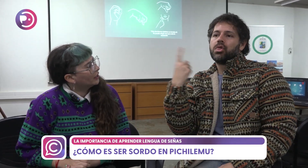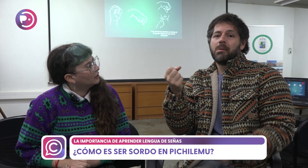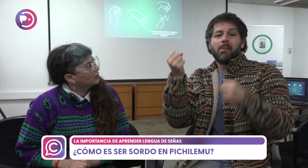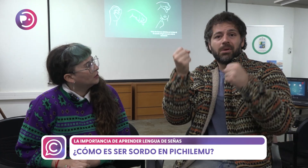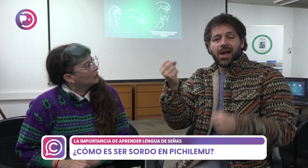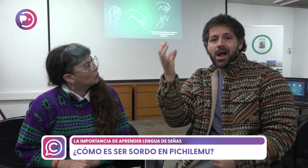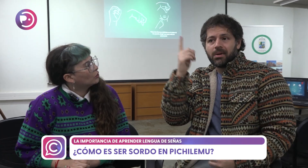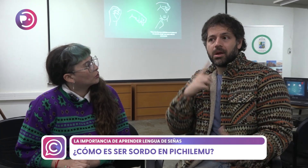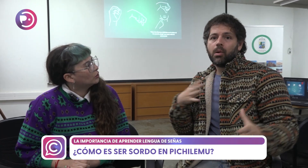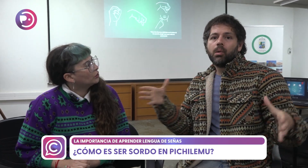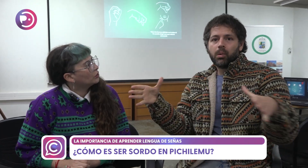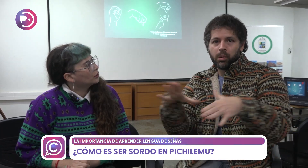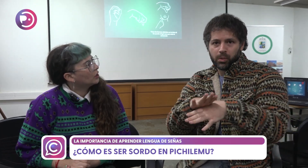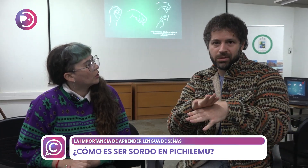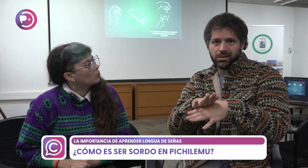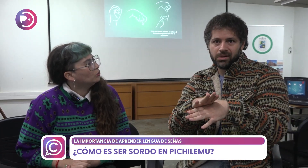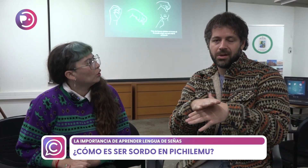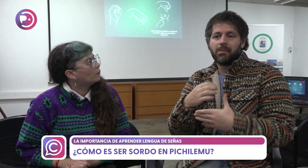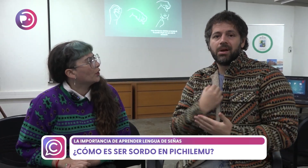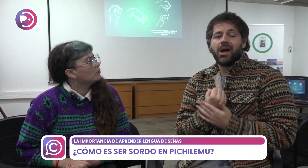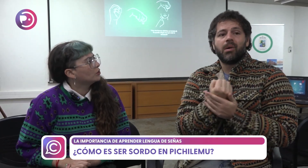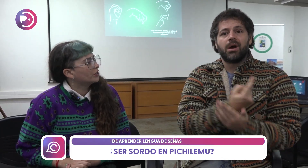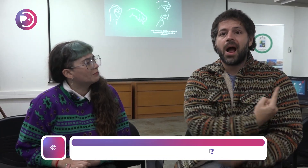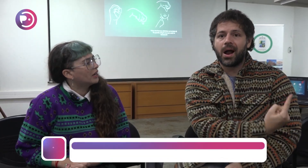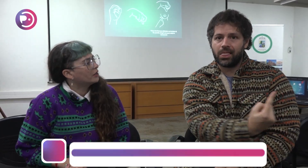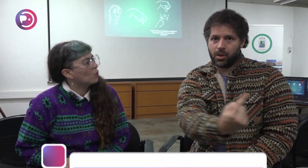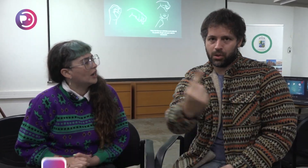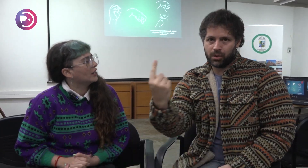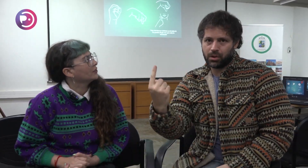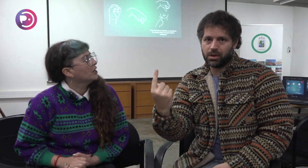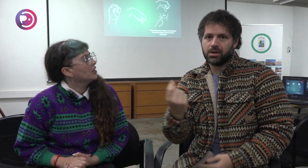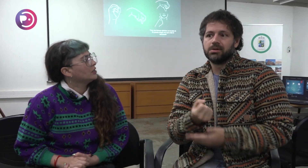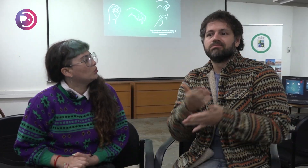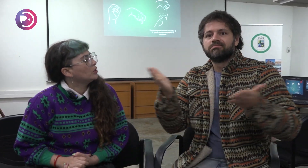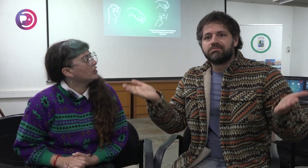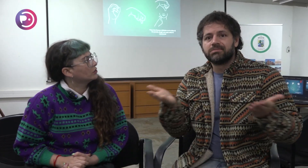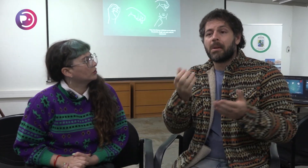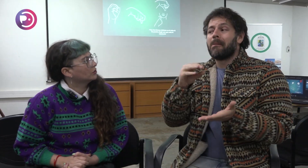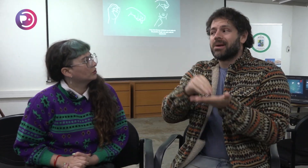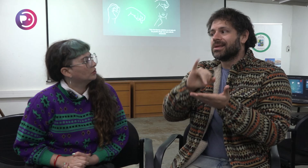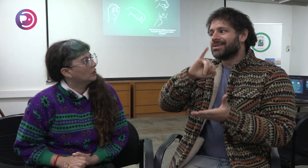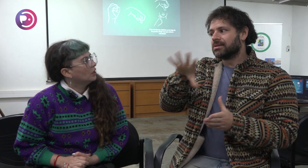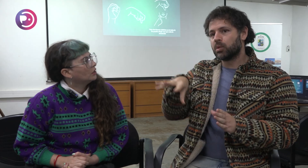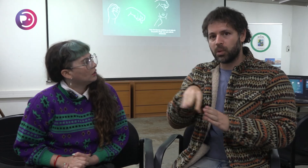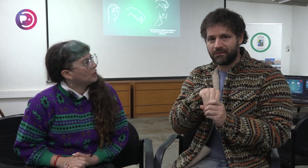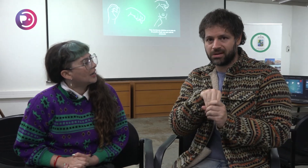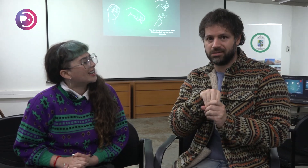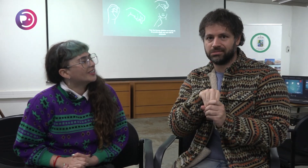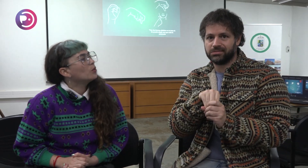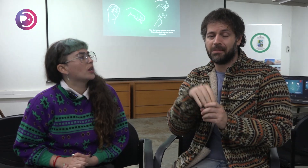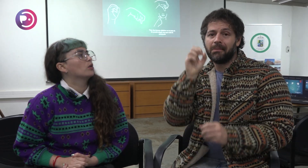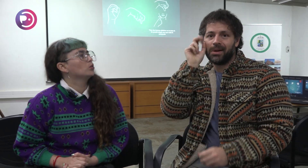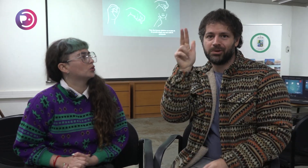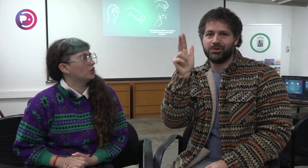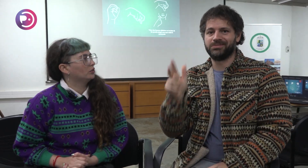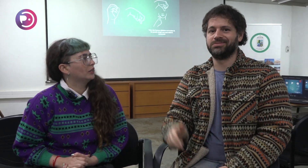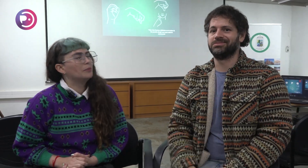con nosotros y que juntos podemos ser más iguales y unirnos y hacer una inclusión en